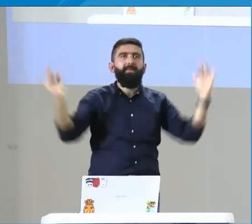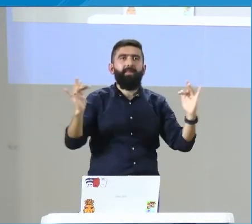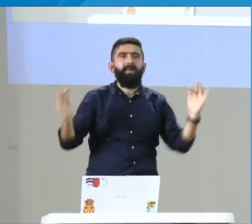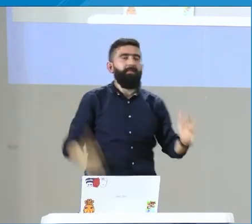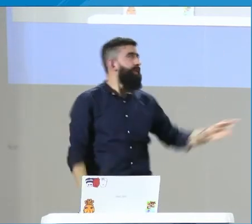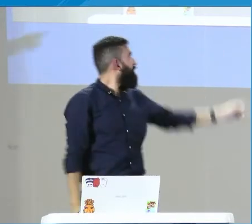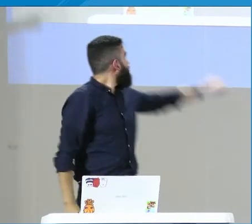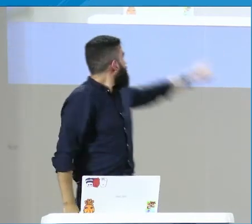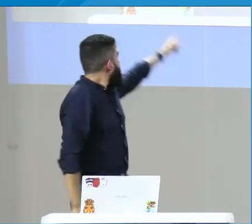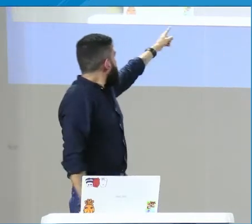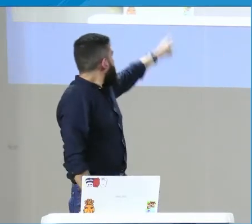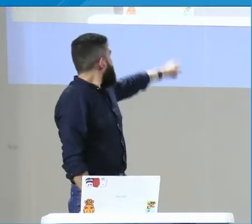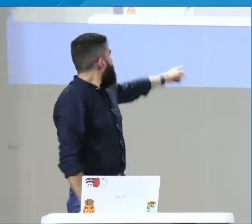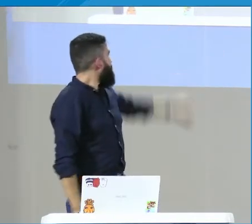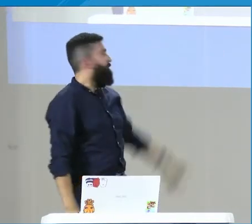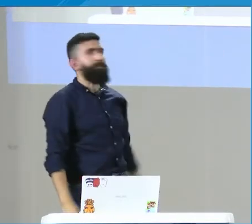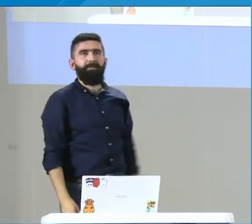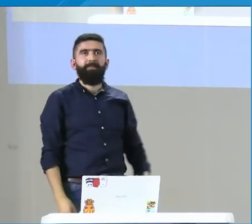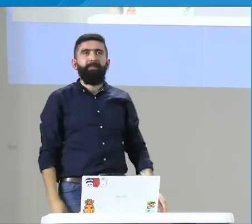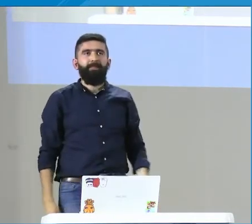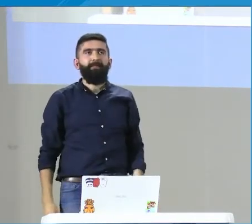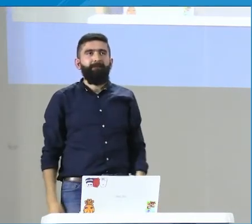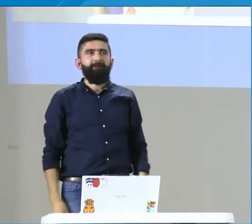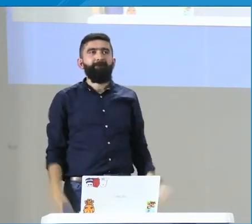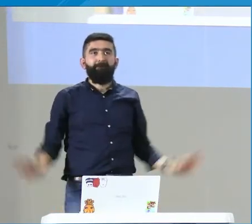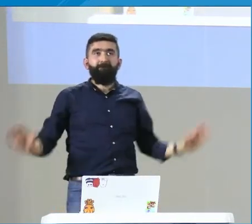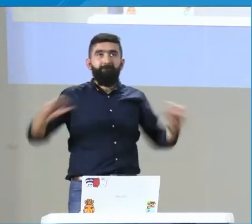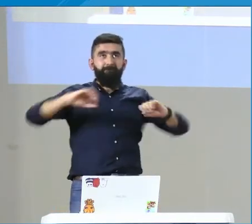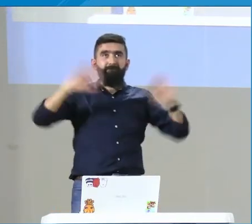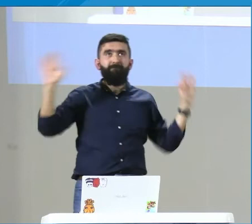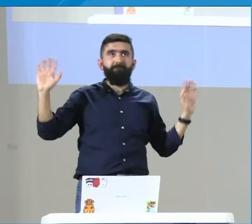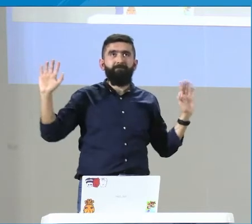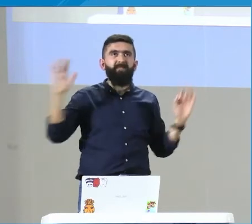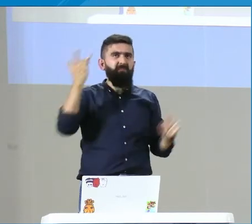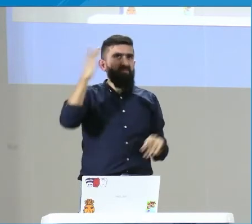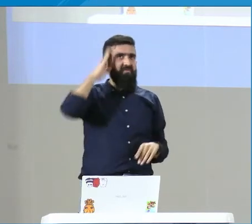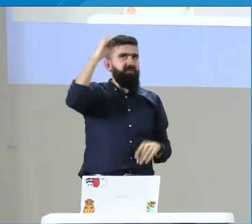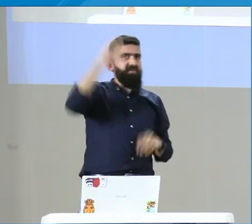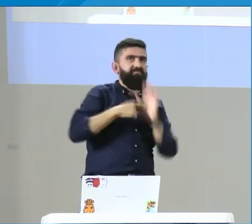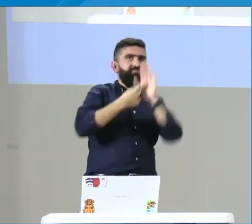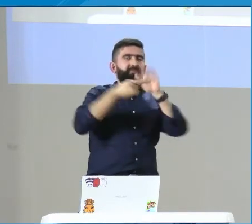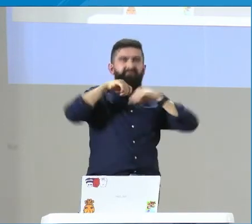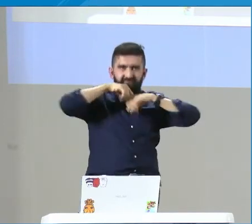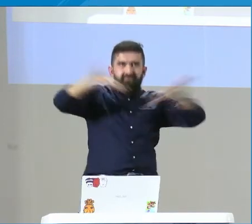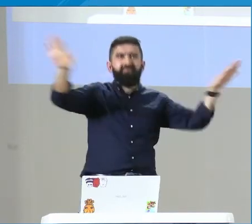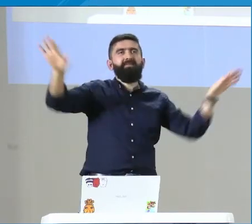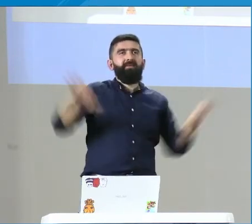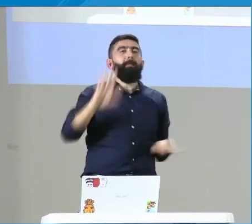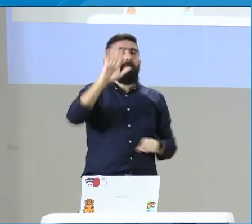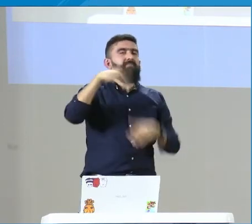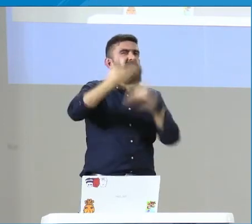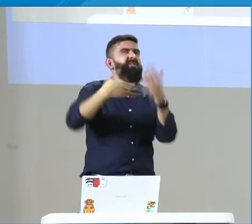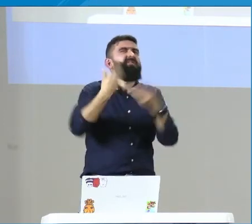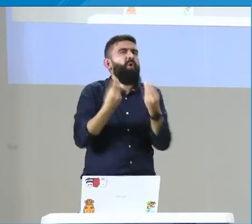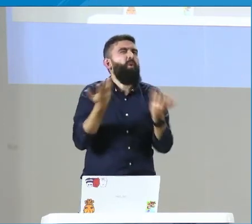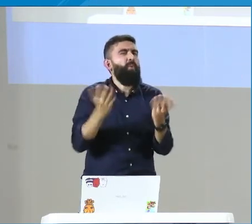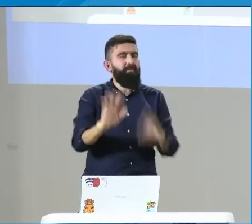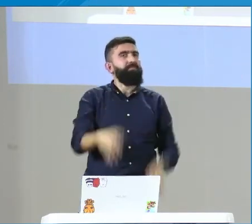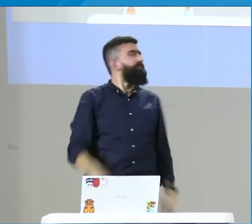entonces, vamos a hacer la relación entre lo que ustedes nos van a responder y las teorías y los referentes que tenemos. tranquilos, cuando se